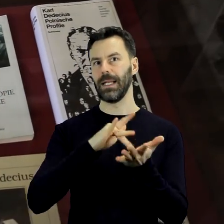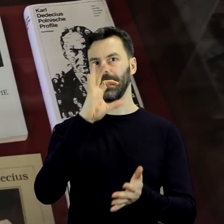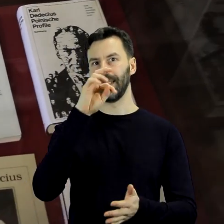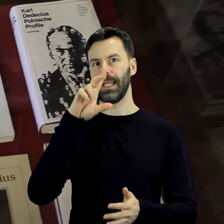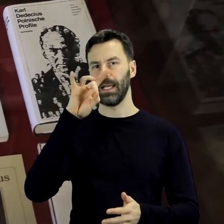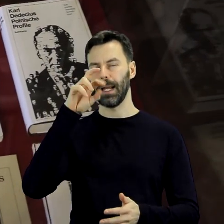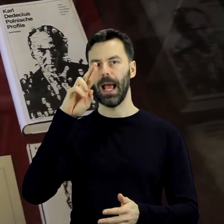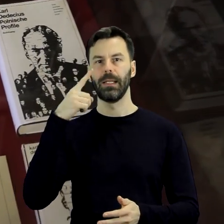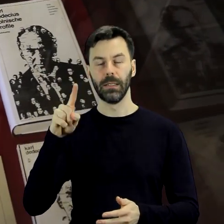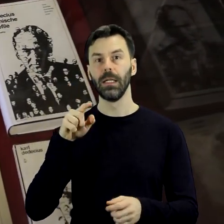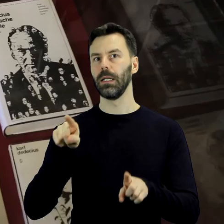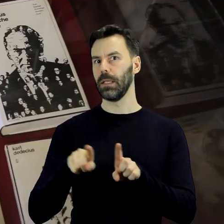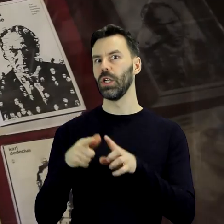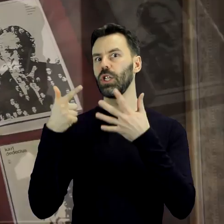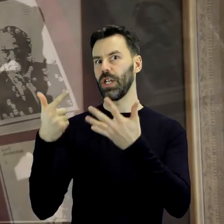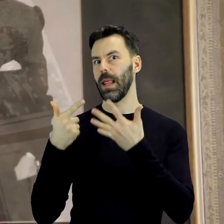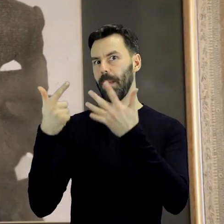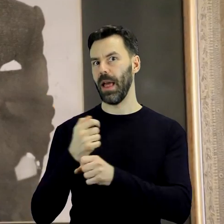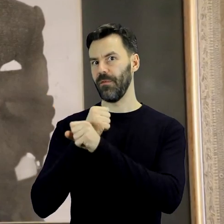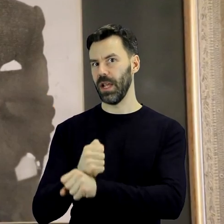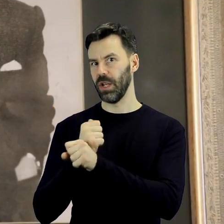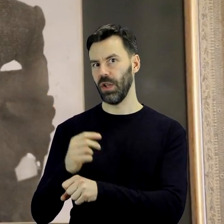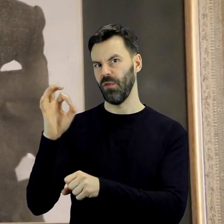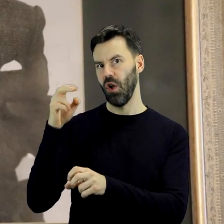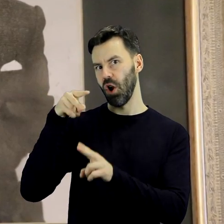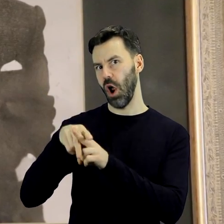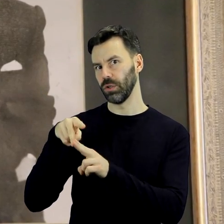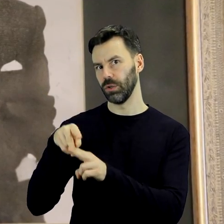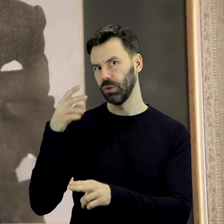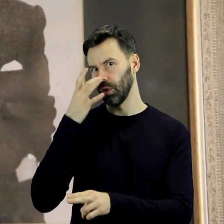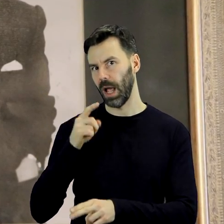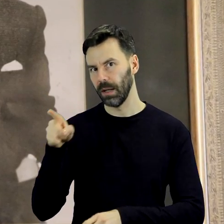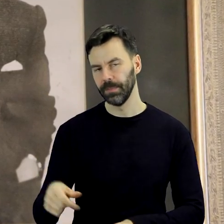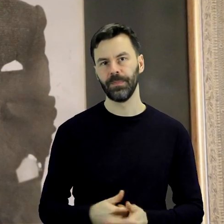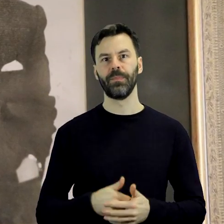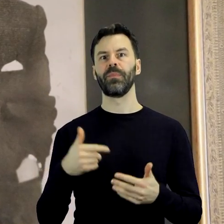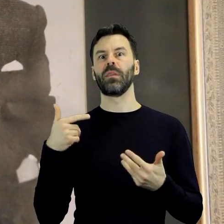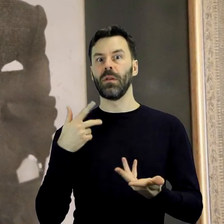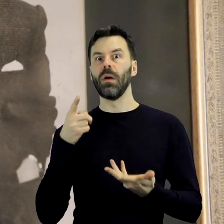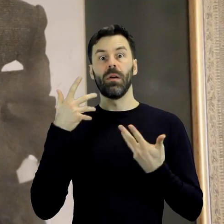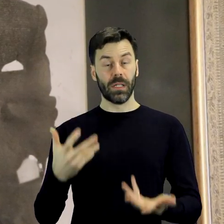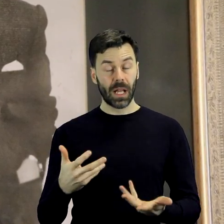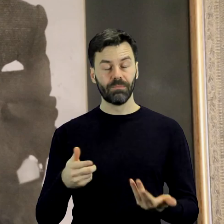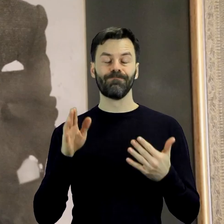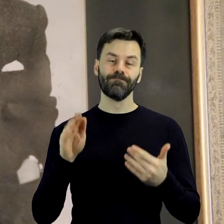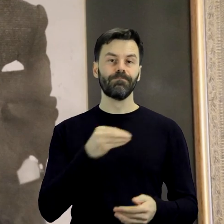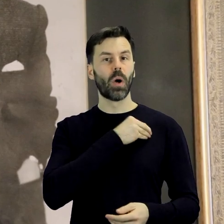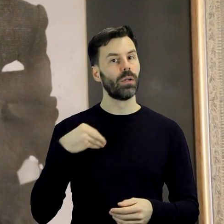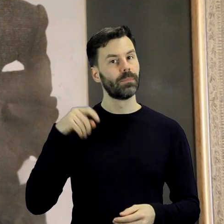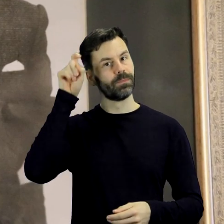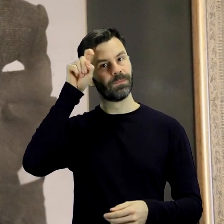lat w łagrach rosyjskich, wziął na siebie, wyglądającą wówczas na szaleństwo, misję budowania mostów między